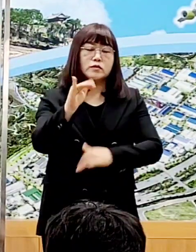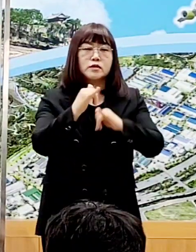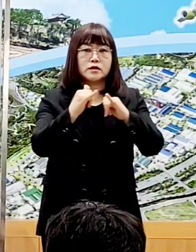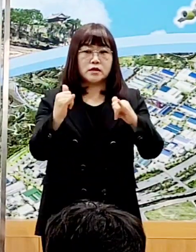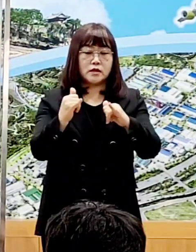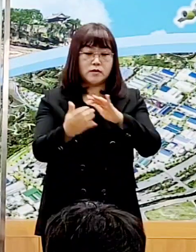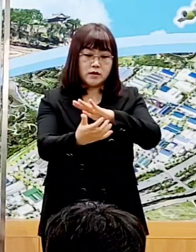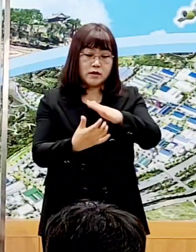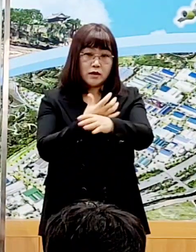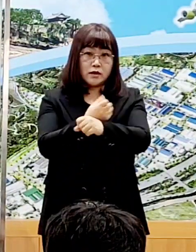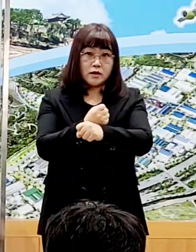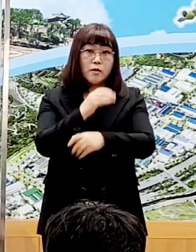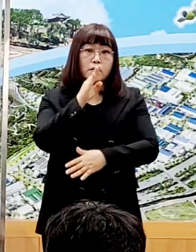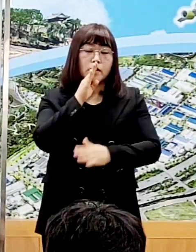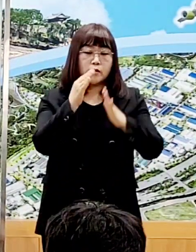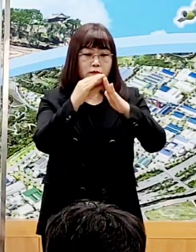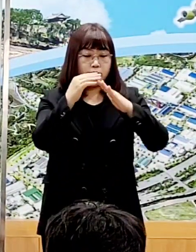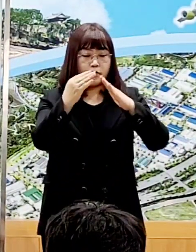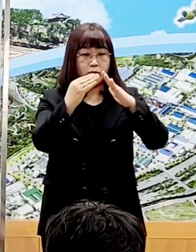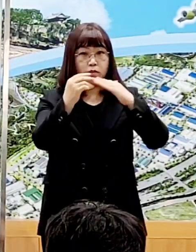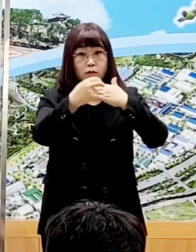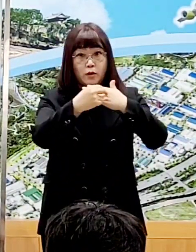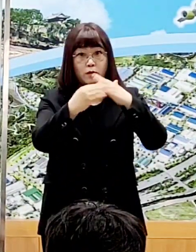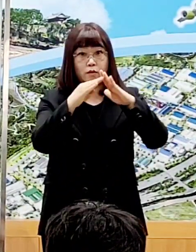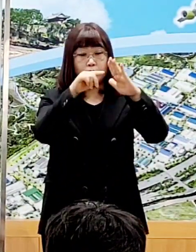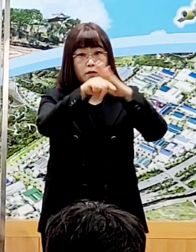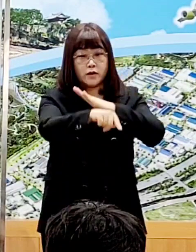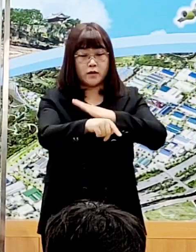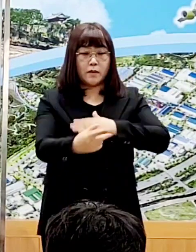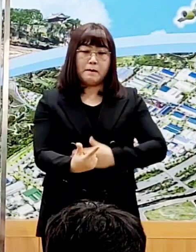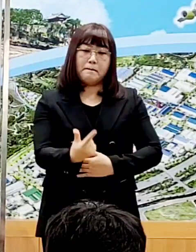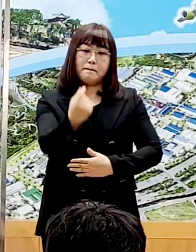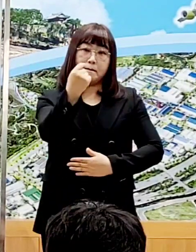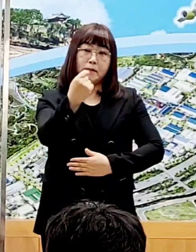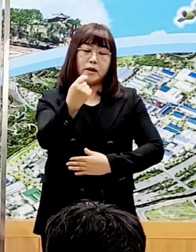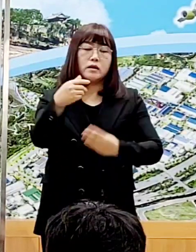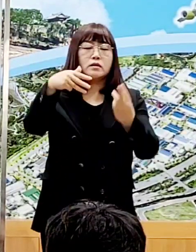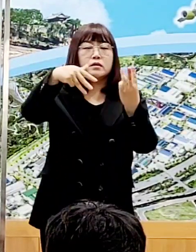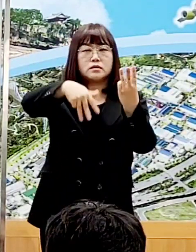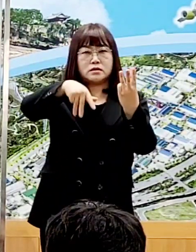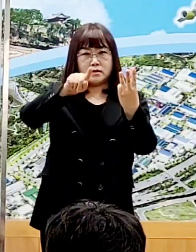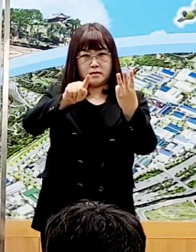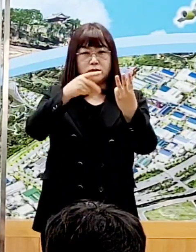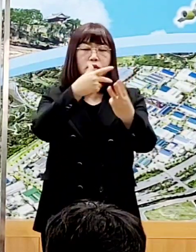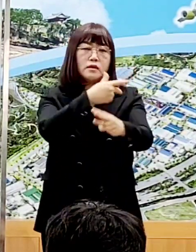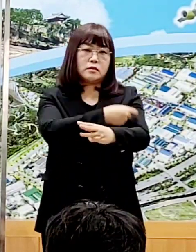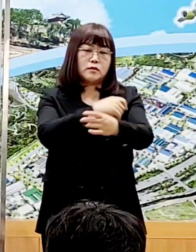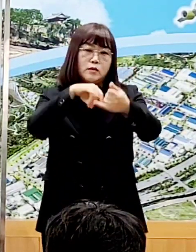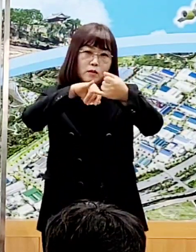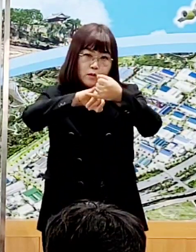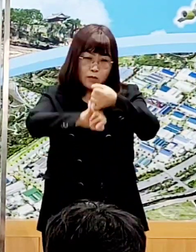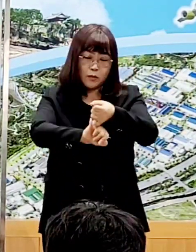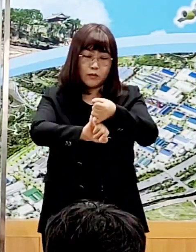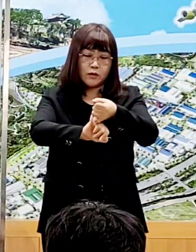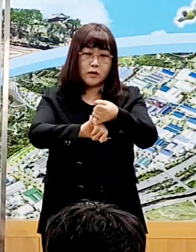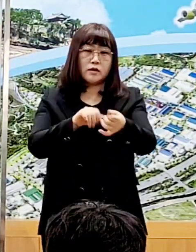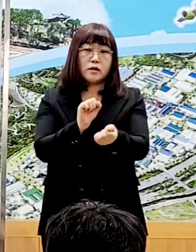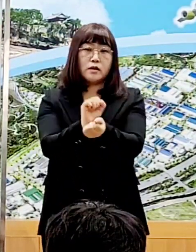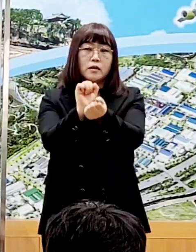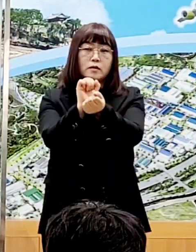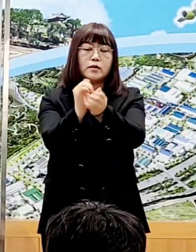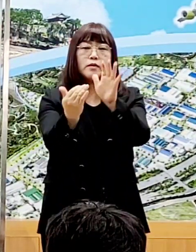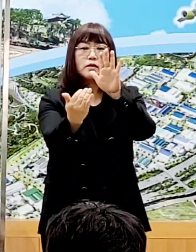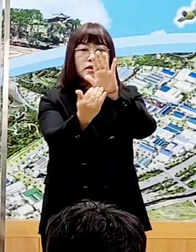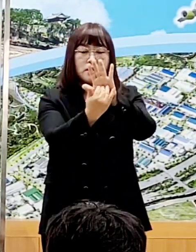사전 예약 및 당일 예약 등의 방법으로 가까운 시일 내에 3차 접종을 꼭 받아 감염 확산에